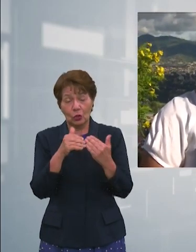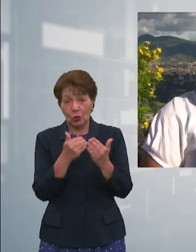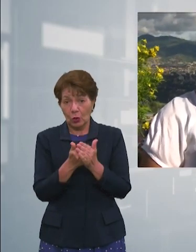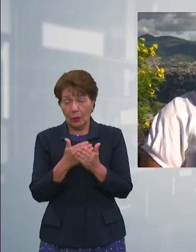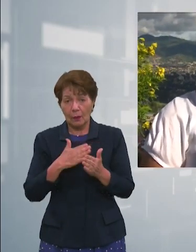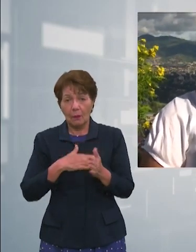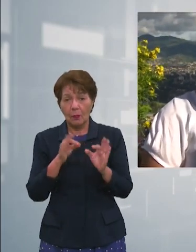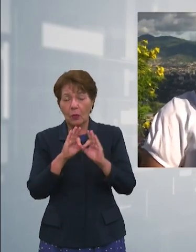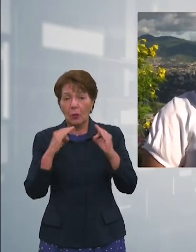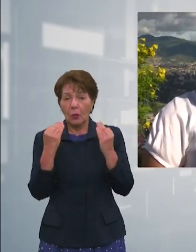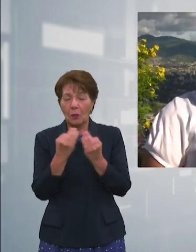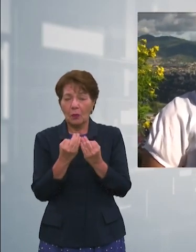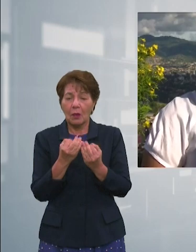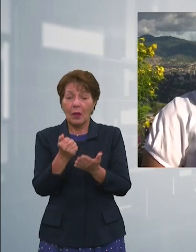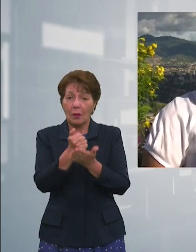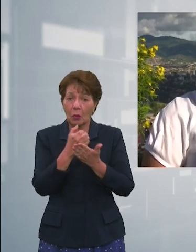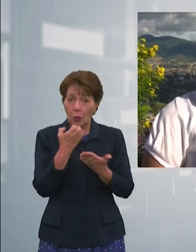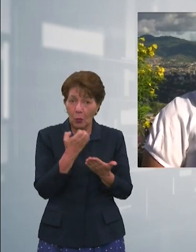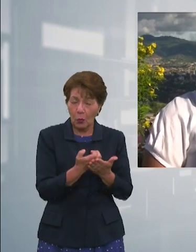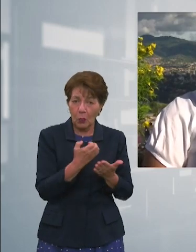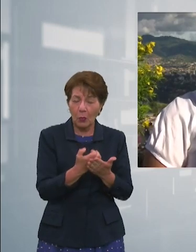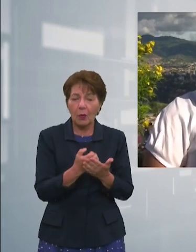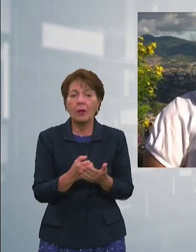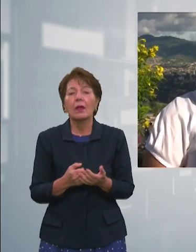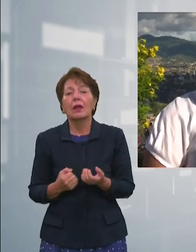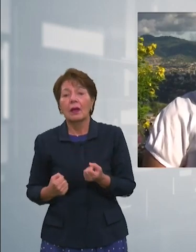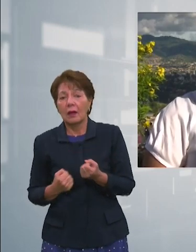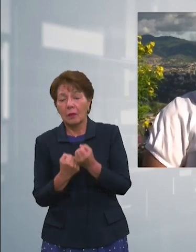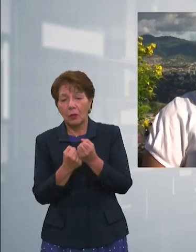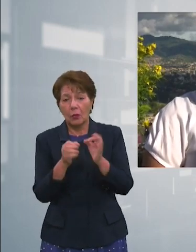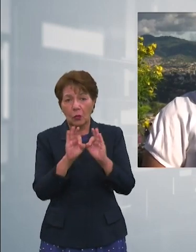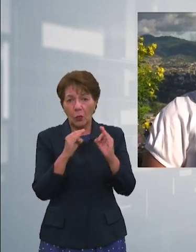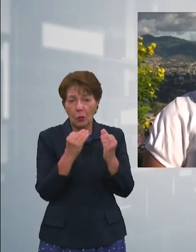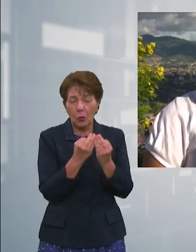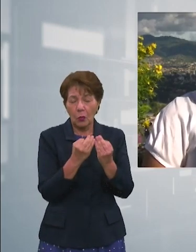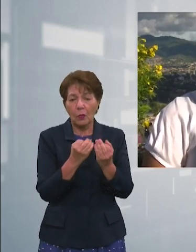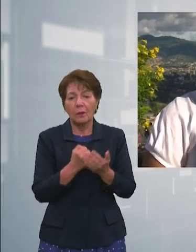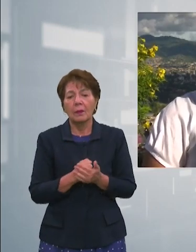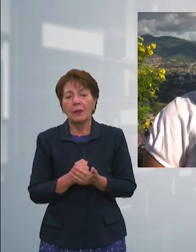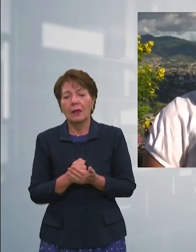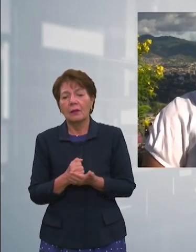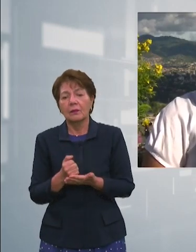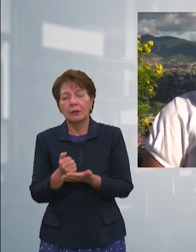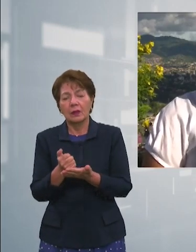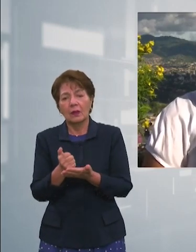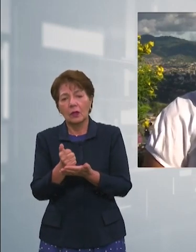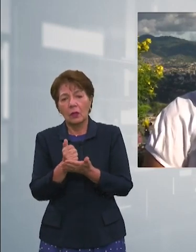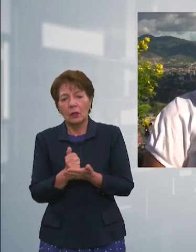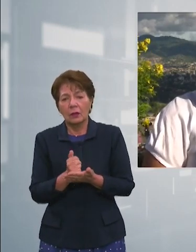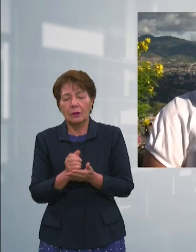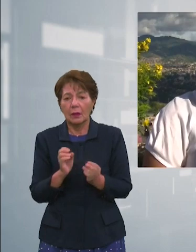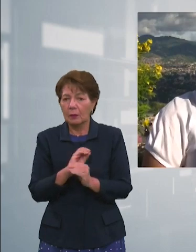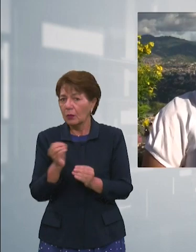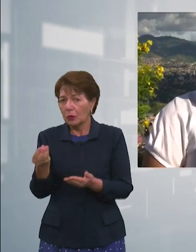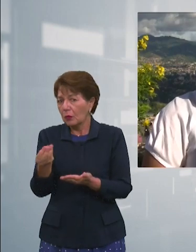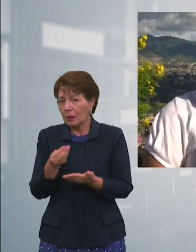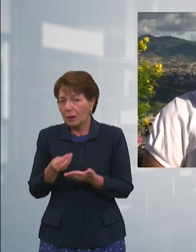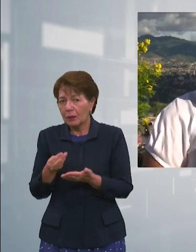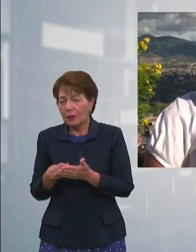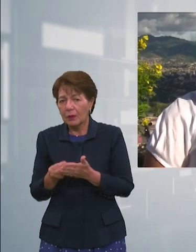apoyo económico, apoyo familiar, apoyo de, tal vez unos no me daban dinero, pero otros me daban comida, otros